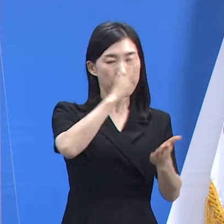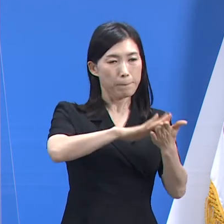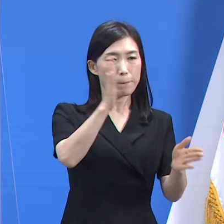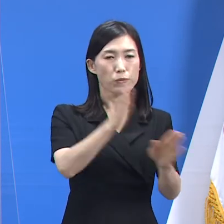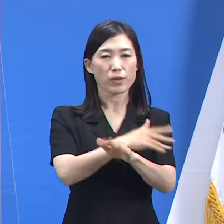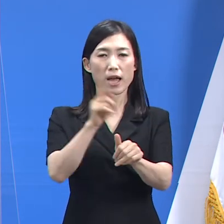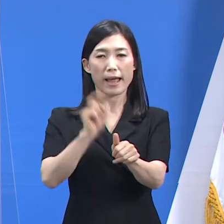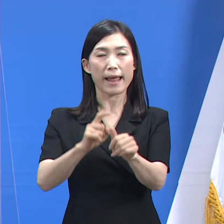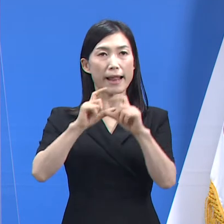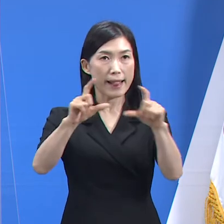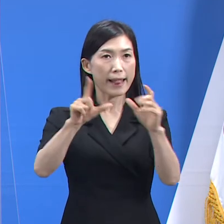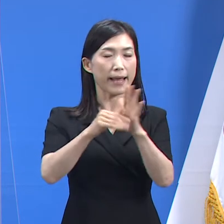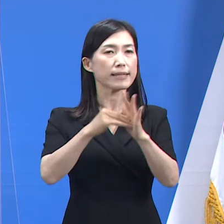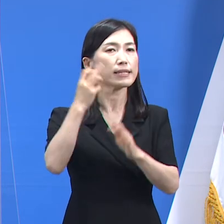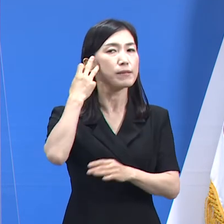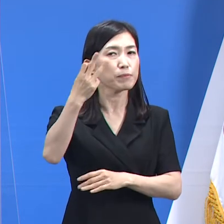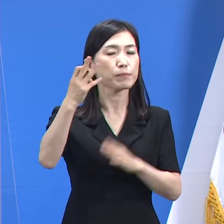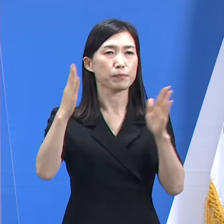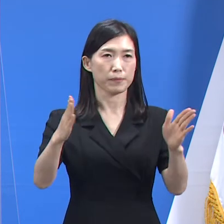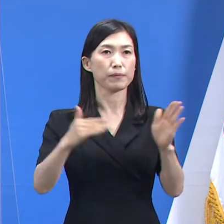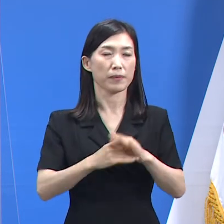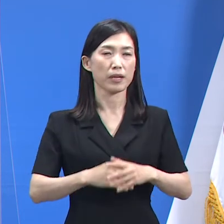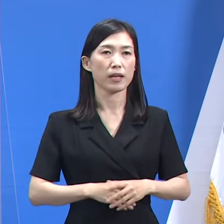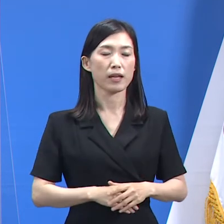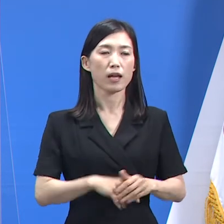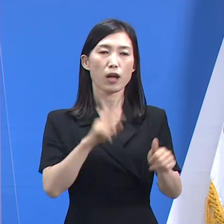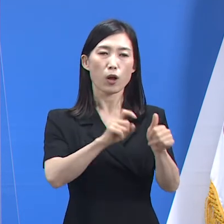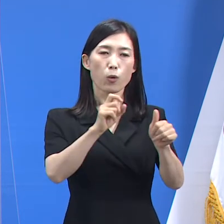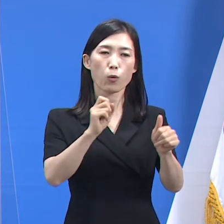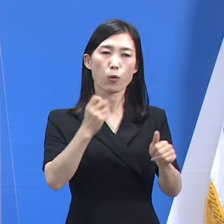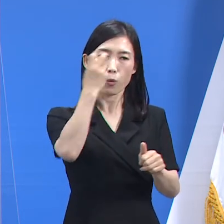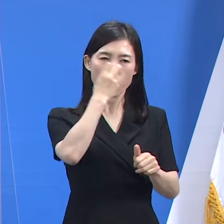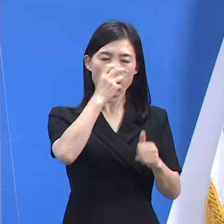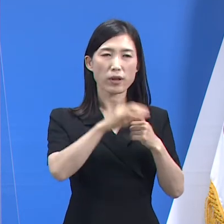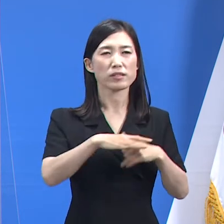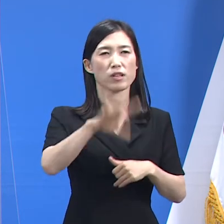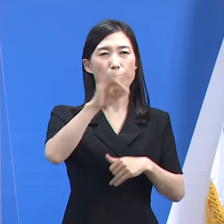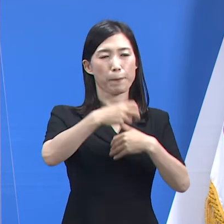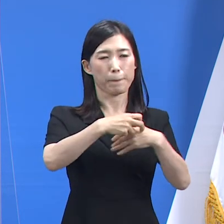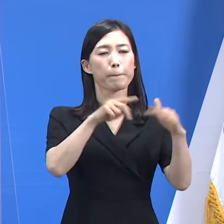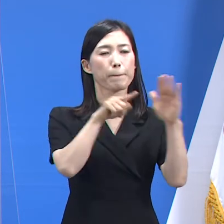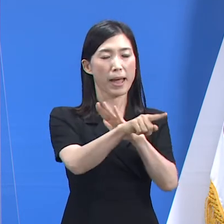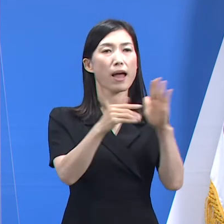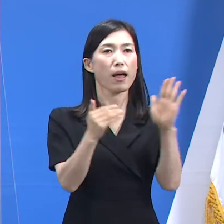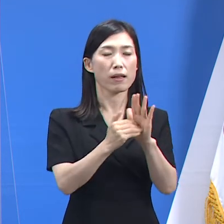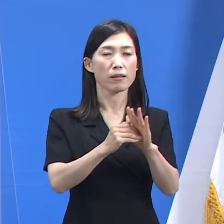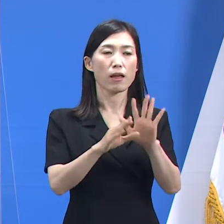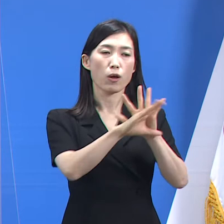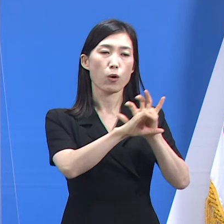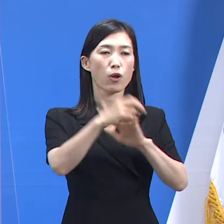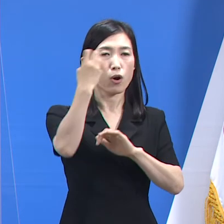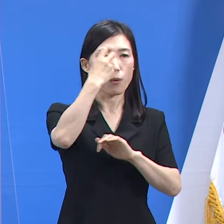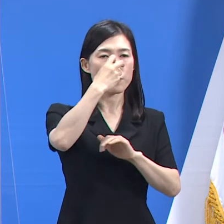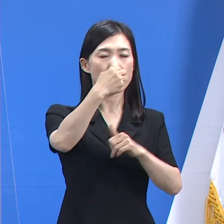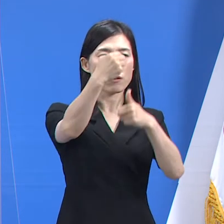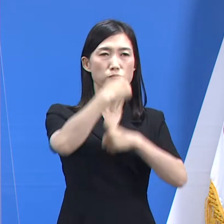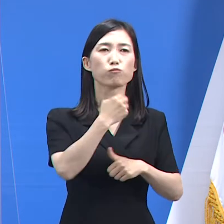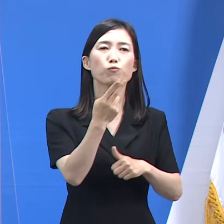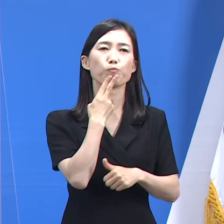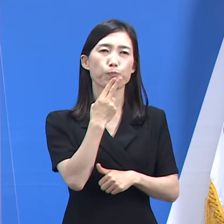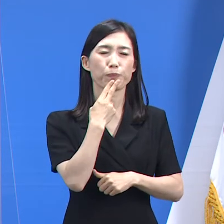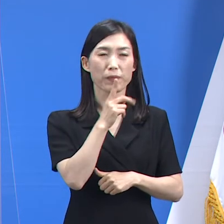셈입니다. 역학조사서 내용에 따르면 위원을 방문했지만 코로나19 검사 권유를 받진 않았습니다.